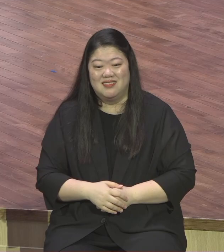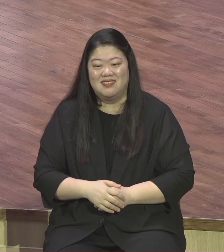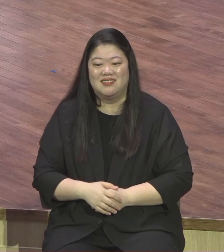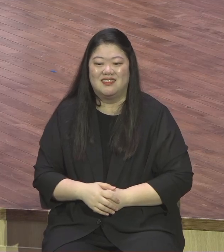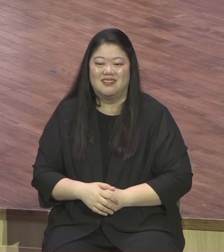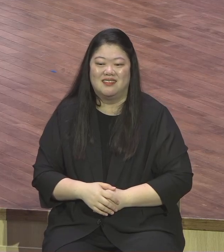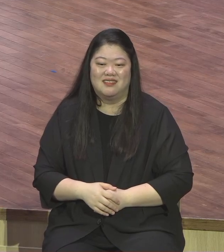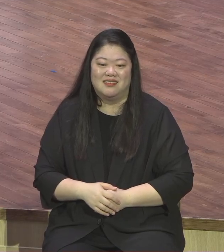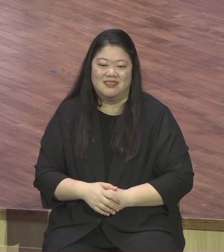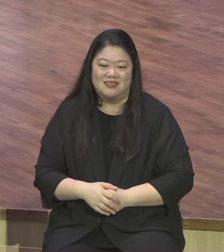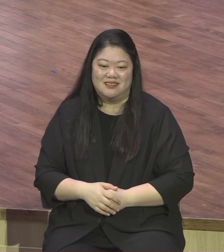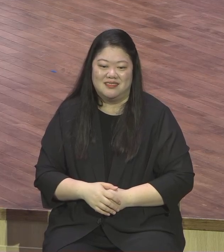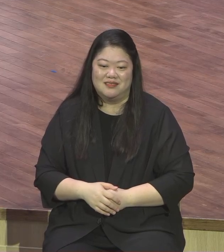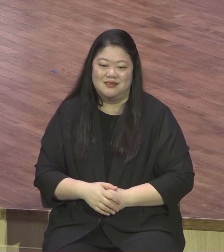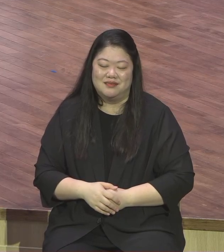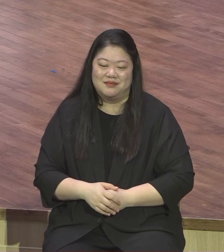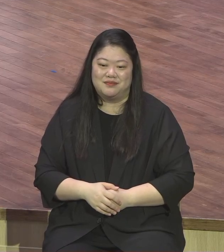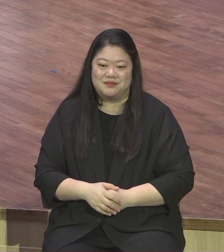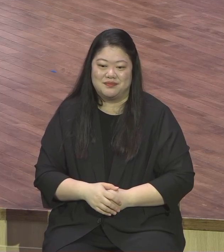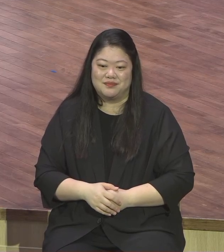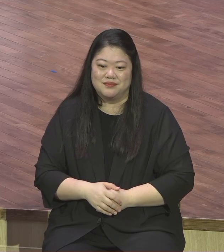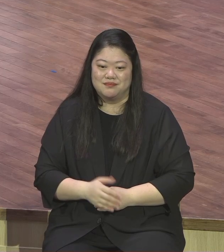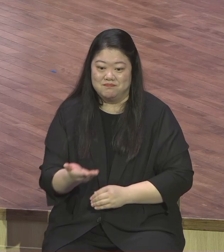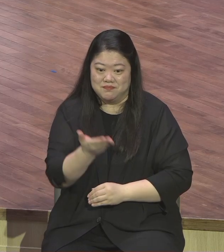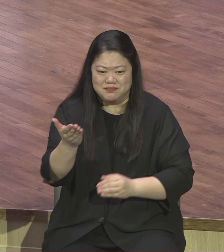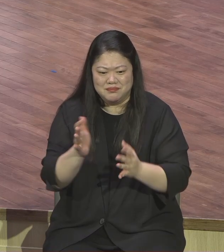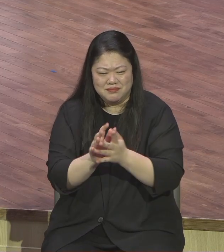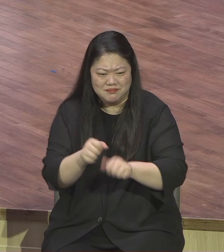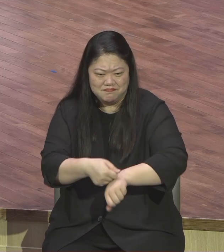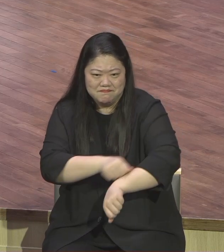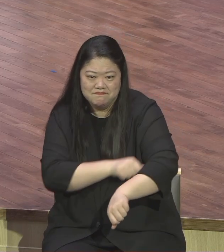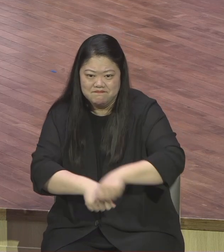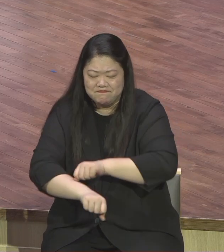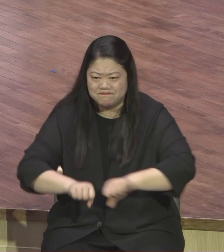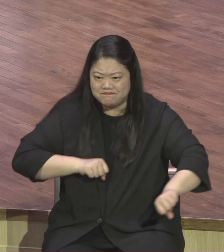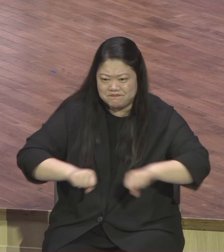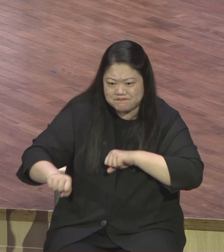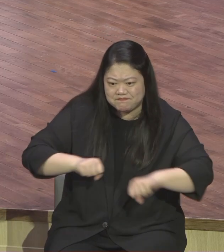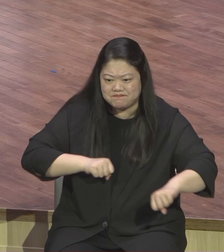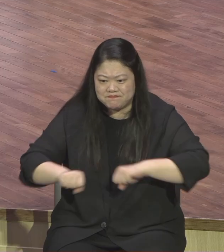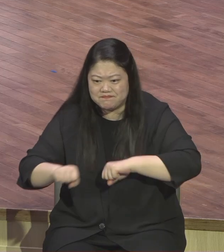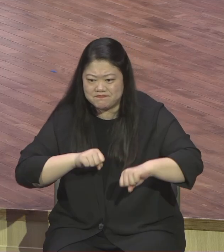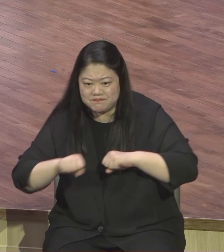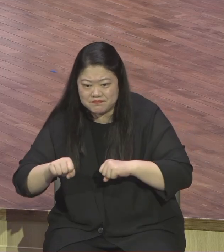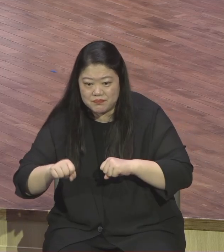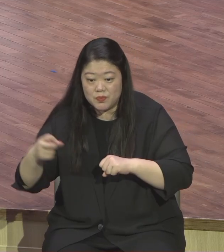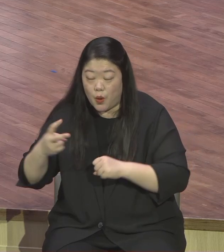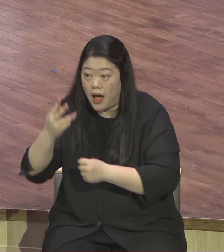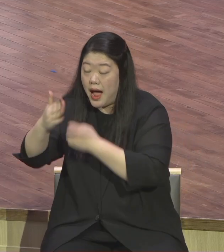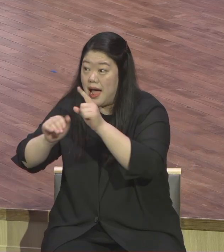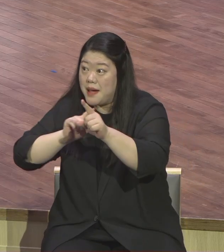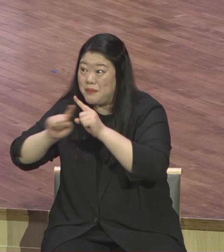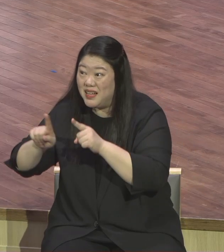여러분이 얼마나 적극을 가지고 영적 양식을 하나님 말씀을 받아 먹느냐